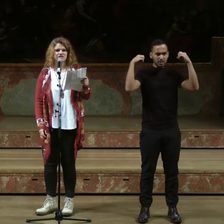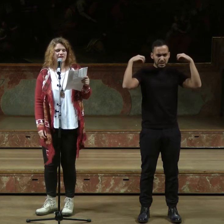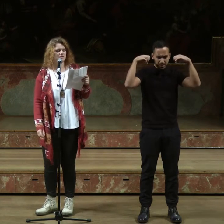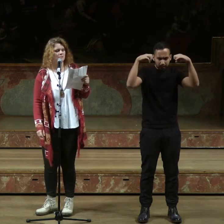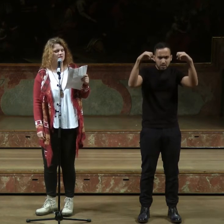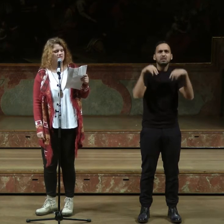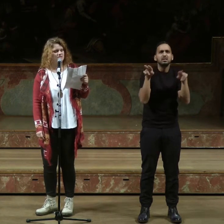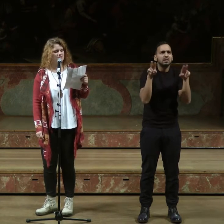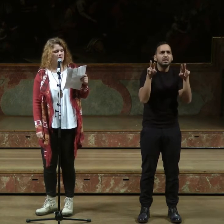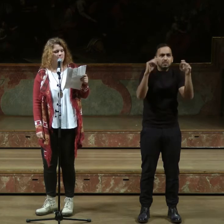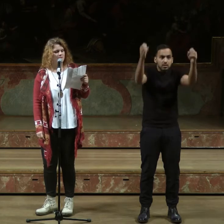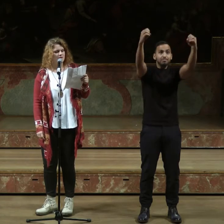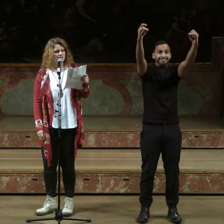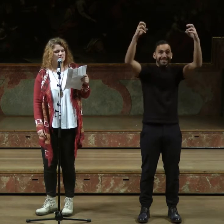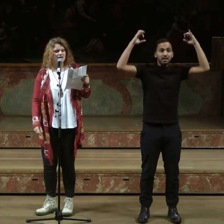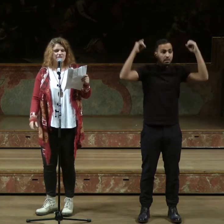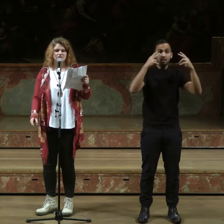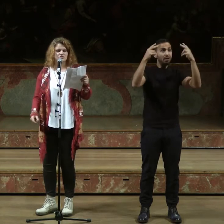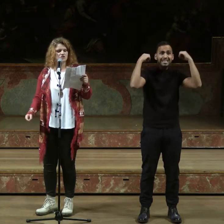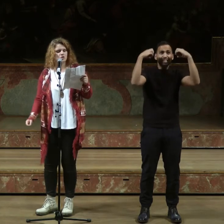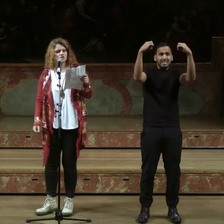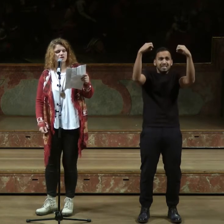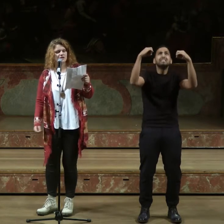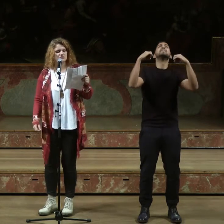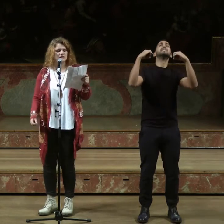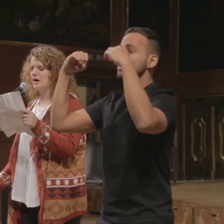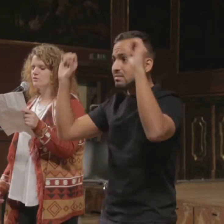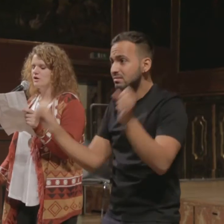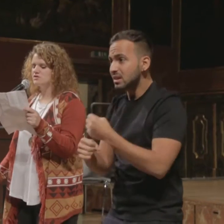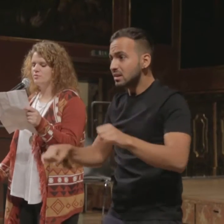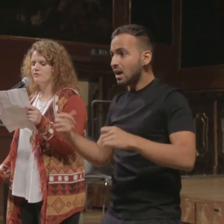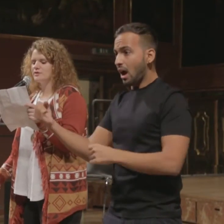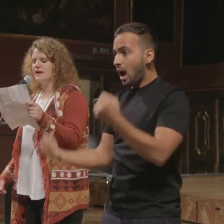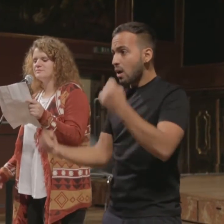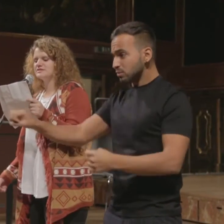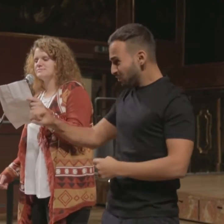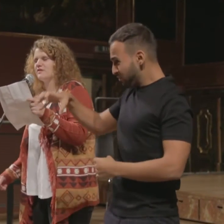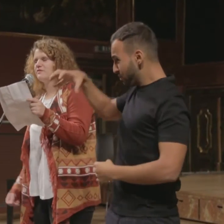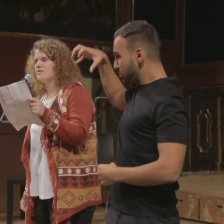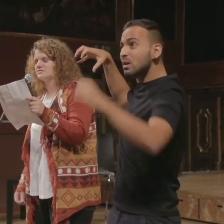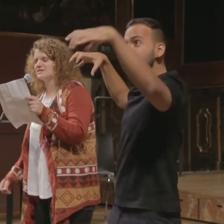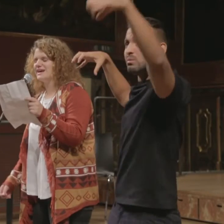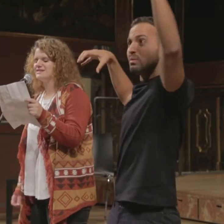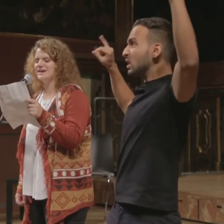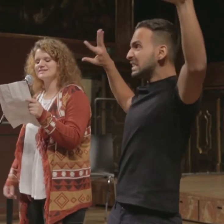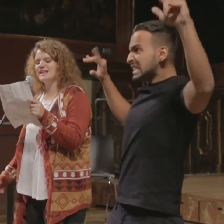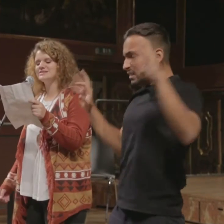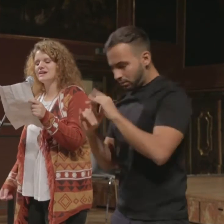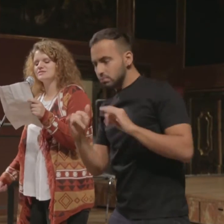Sternenhimmelersatz. Das, was da aus den Schornsteinen, aus denen ein Auto auspuffen qualmt, ist das Parfum unseres Alltags. Alltag ist